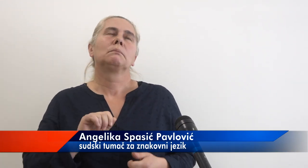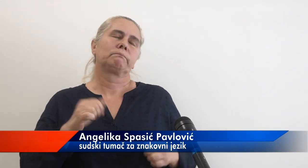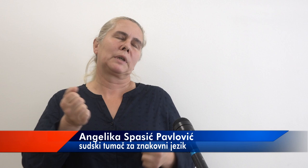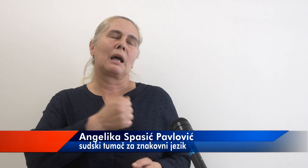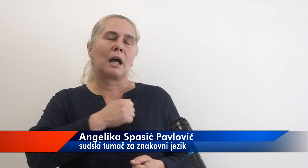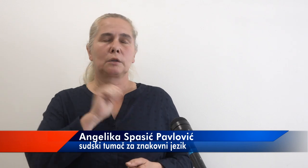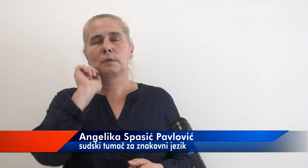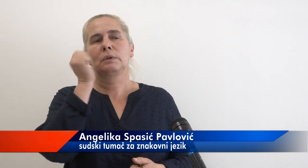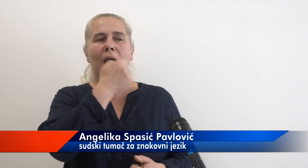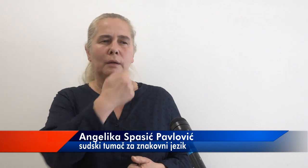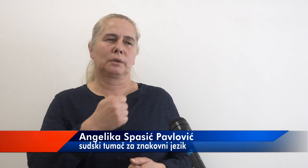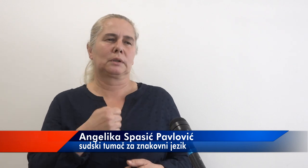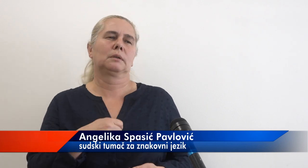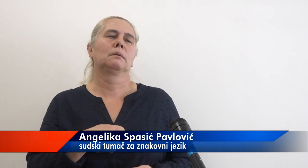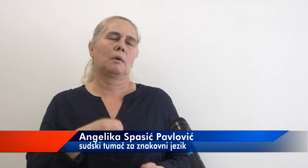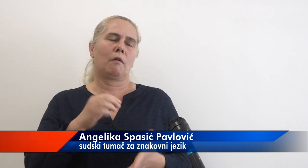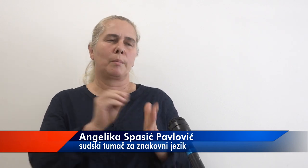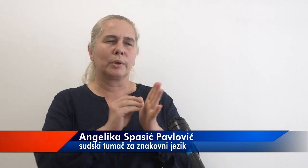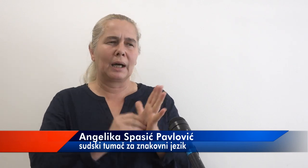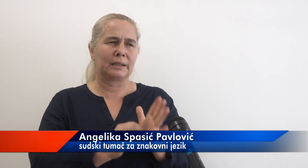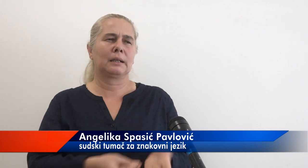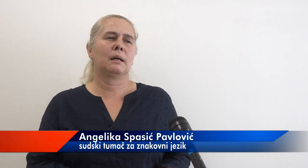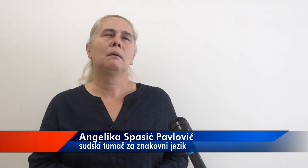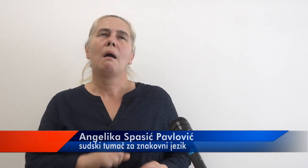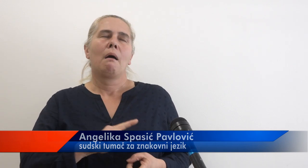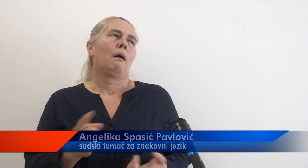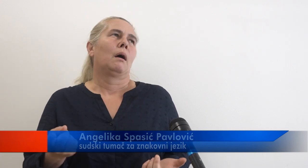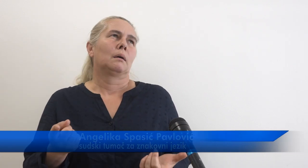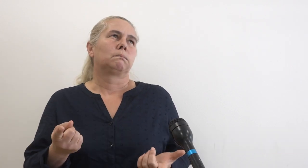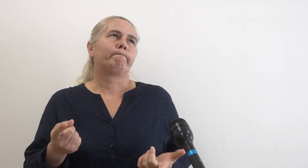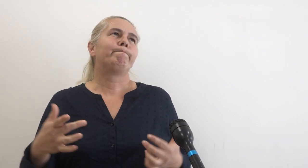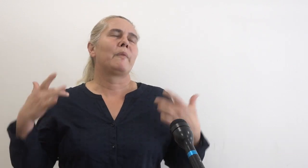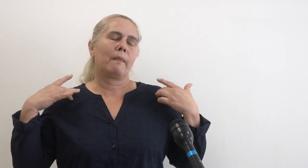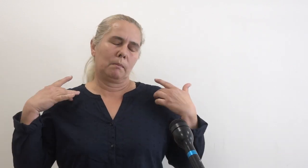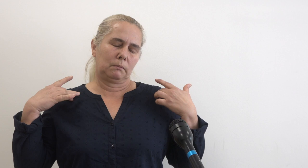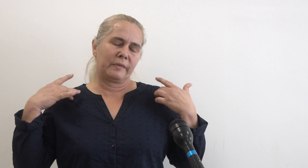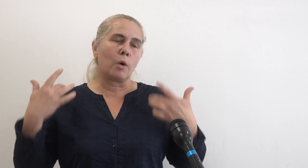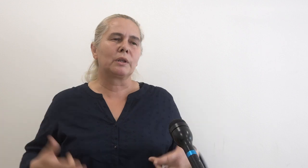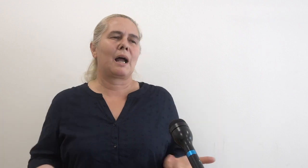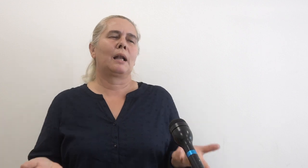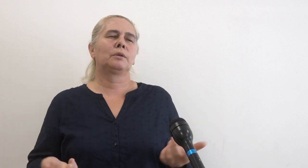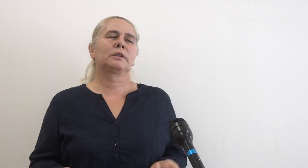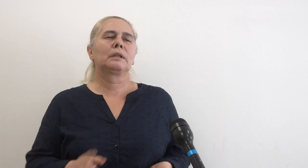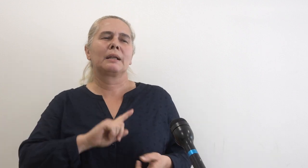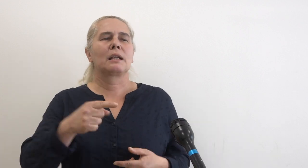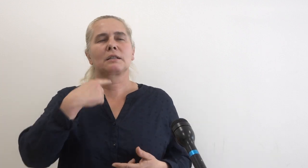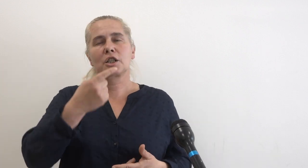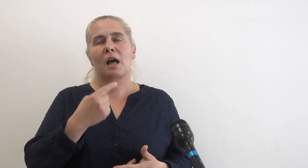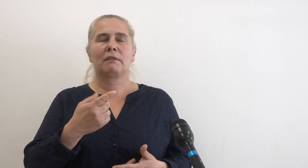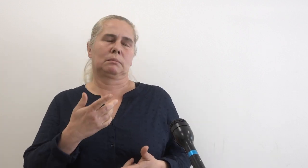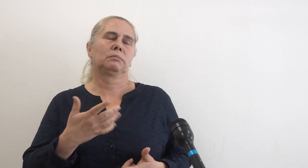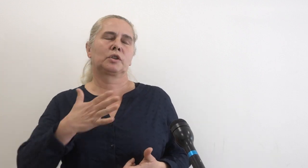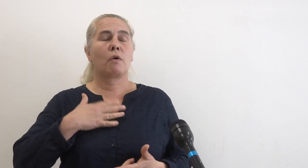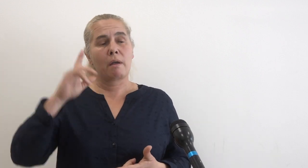garantovanu tajnost podataka, neutralnost, ne